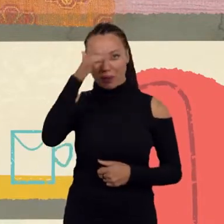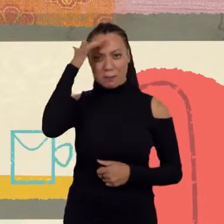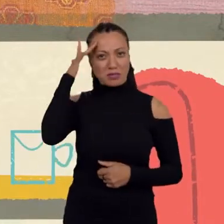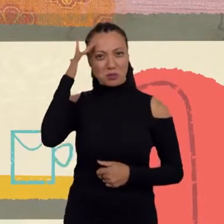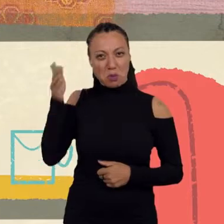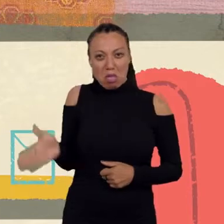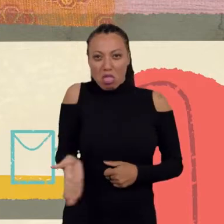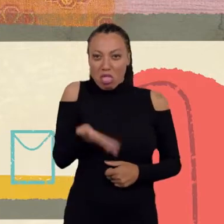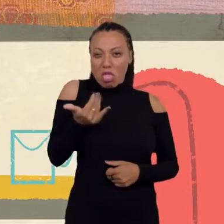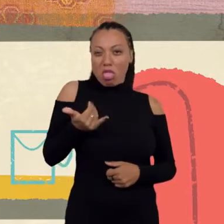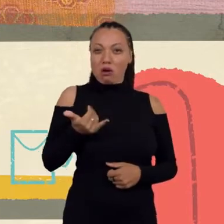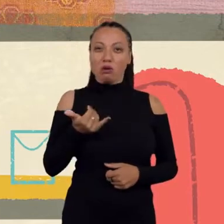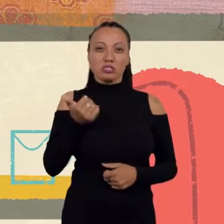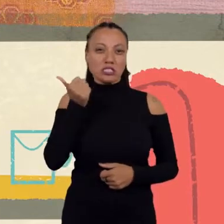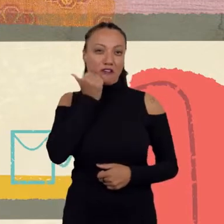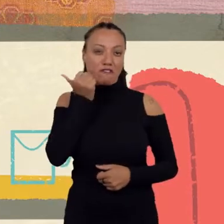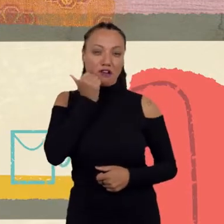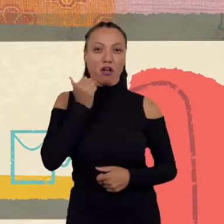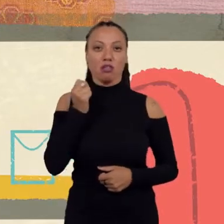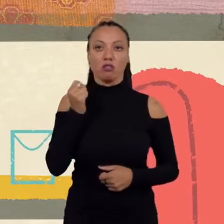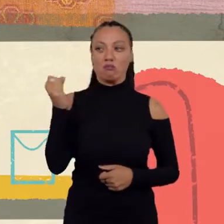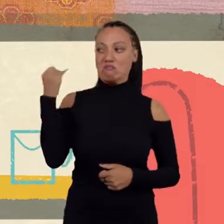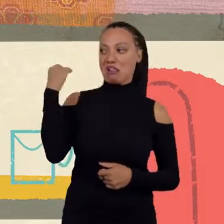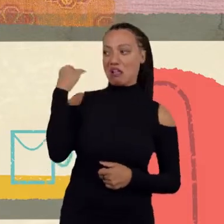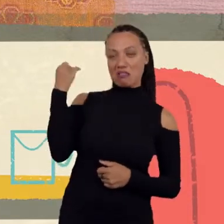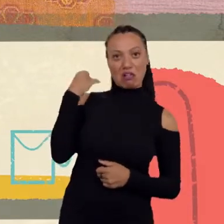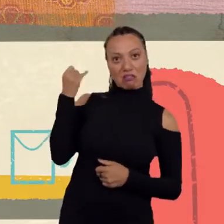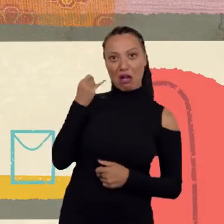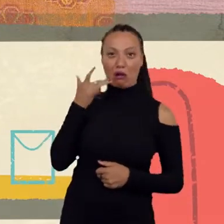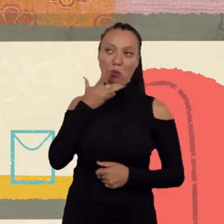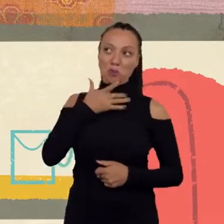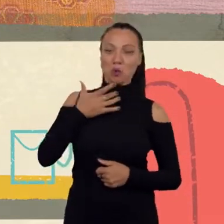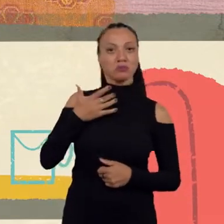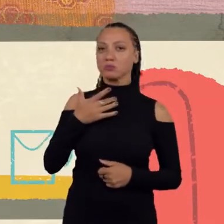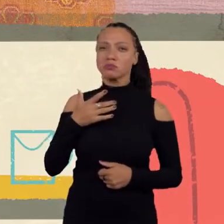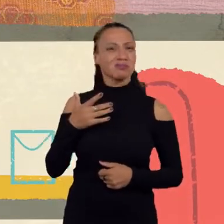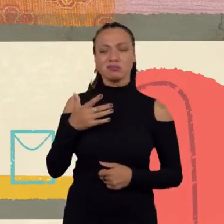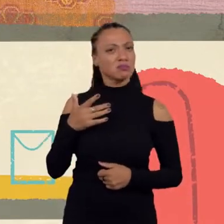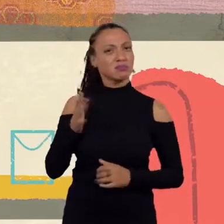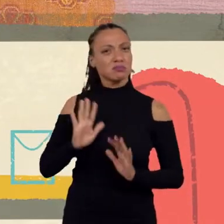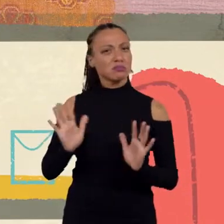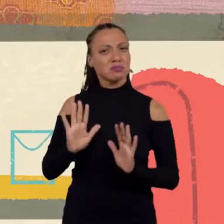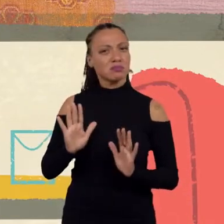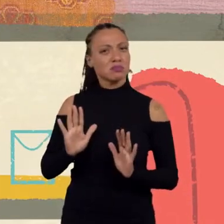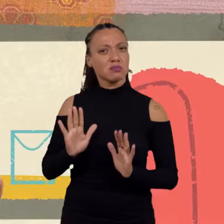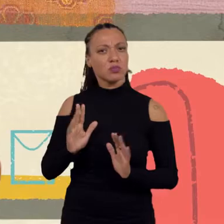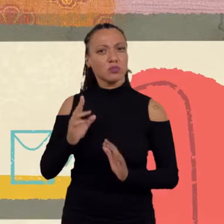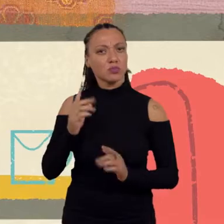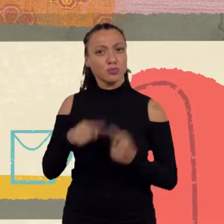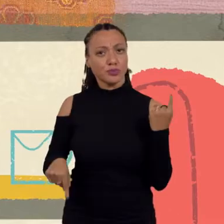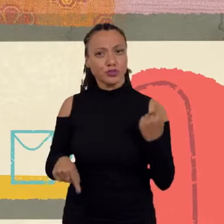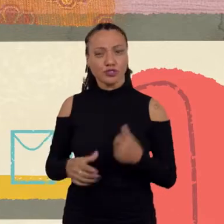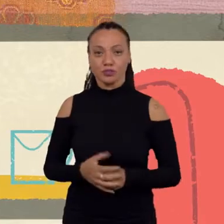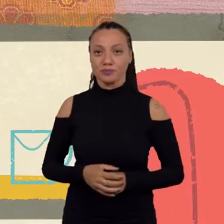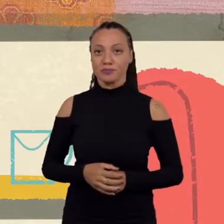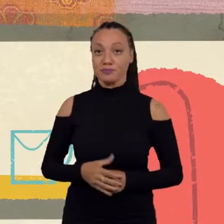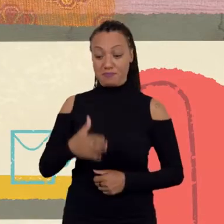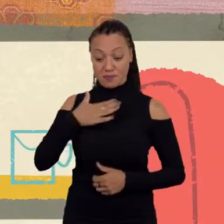gente. Ninguém tem direito de falar pra gente se a gente tá gostosa ou não tá. Não sei se a gente pergunte. Pode crer. Então, pensar que esse corpo é nosso, que essa